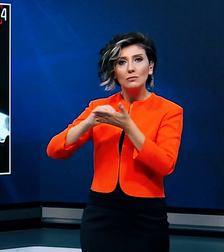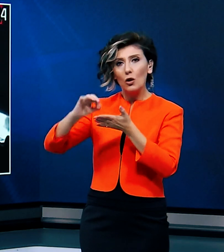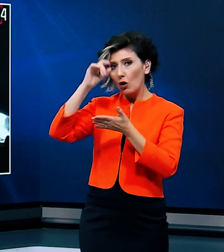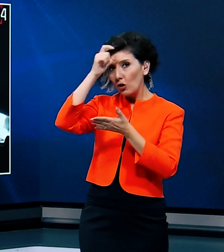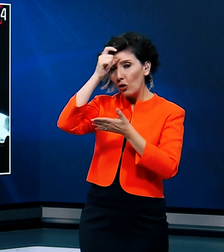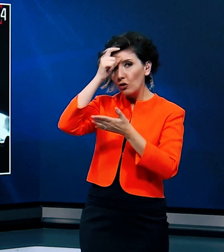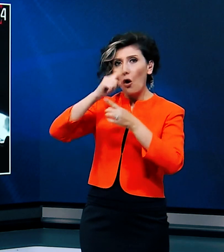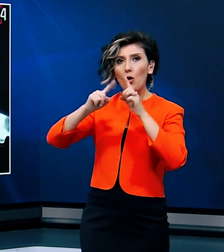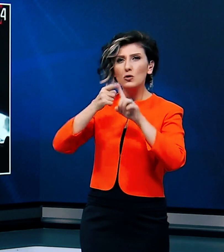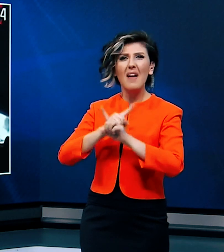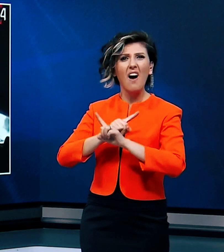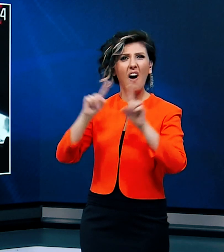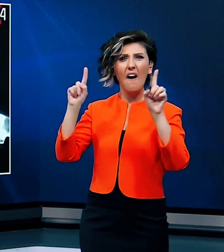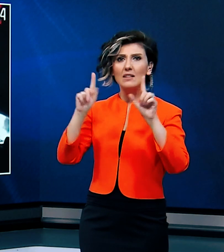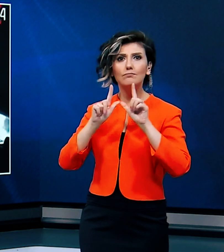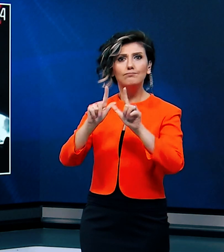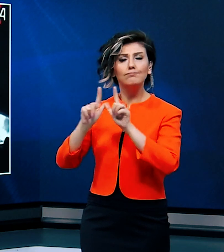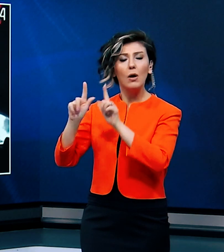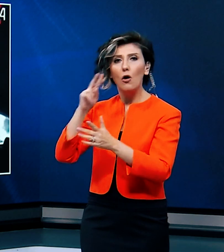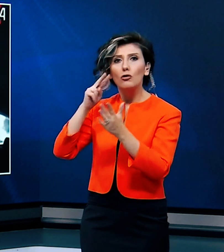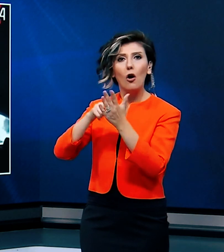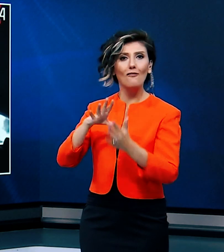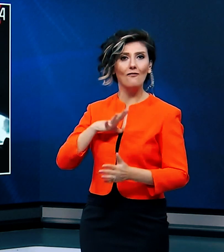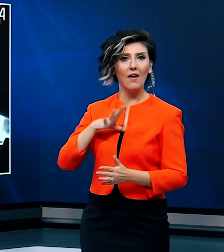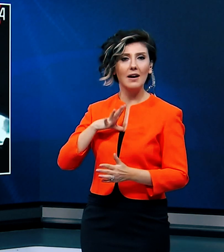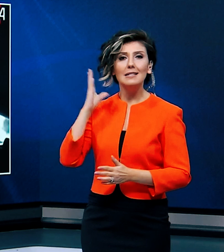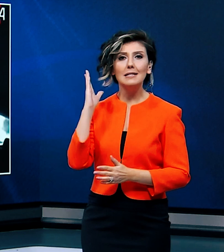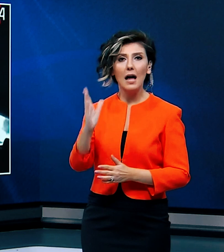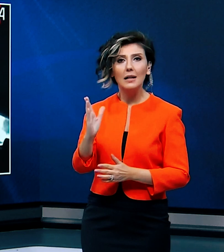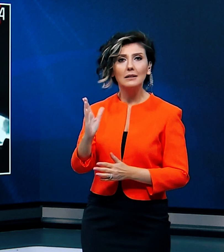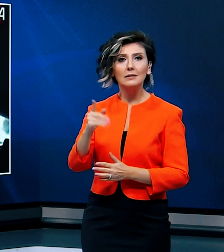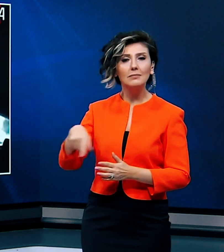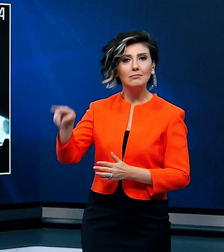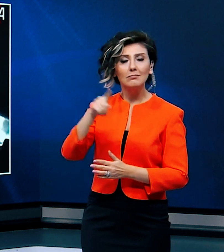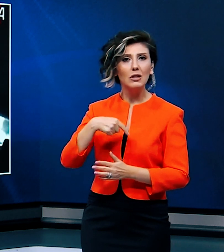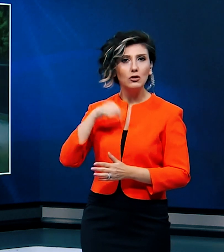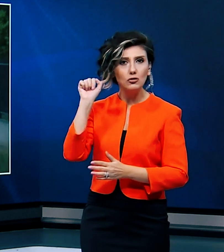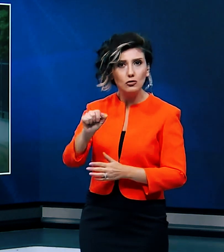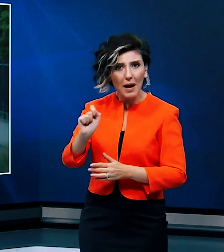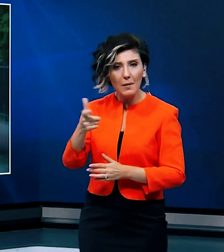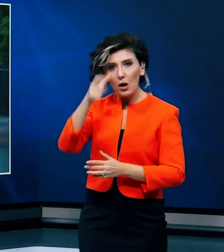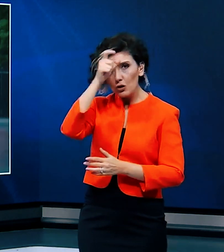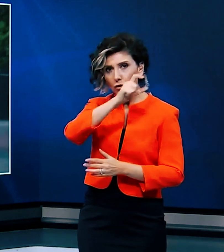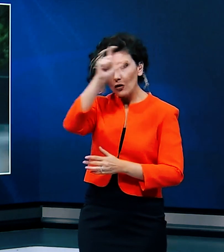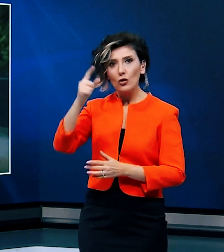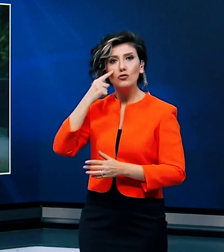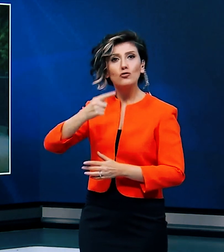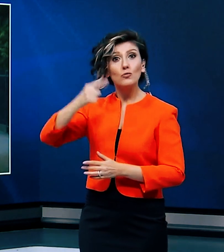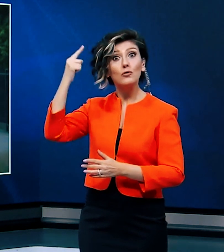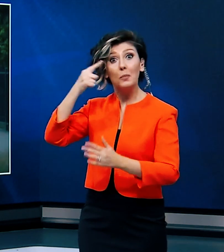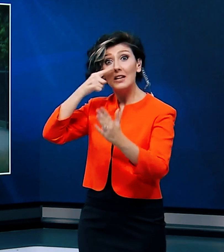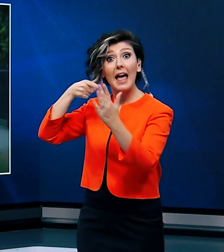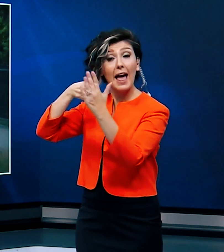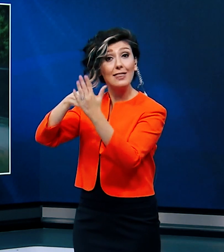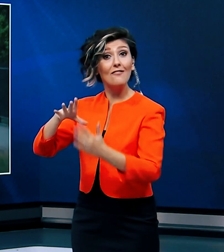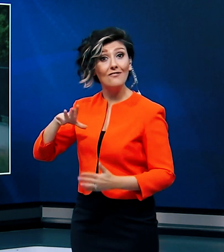Türk ve Osmanlı karşıtı simgeler dikkat çekti. Saldırgan manifestosunda Türkiye ve Cumhurbaşkanı'nı da